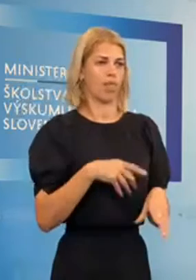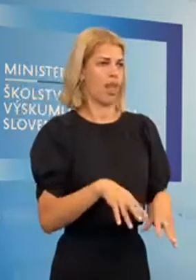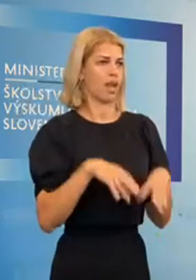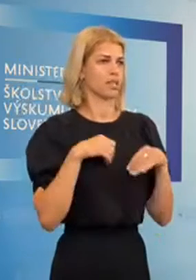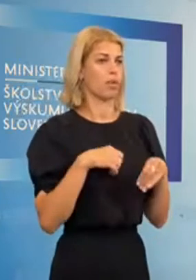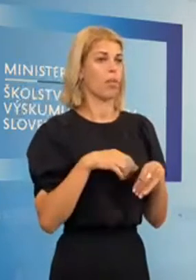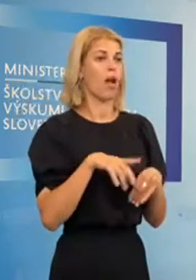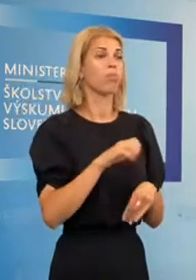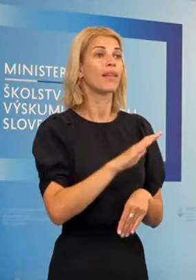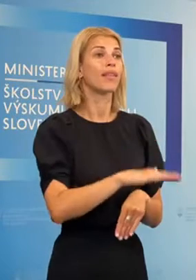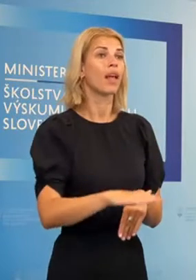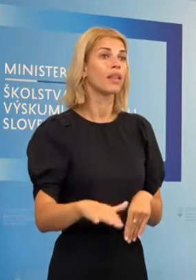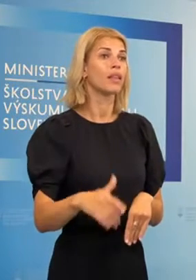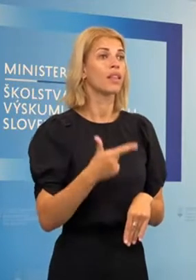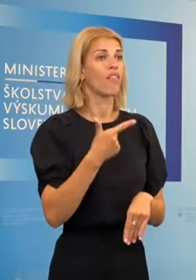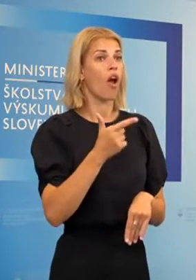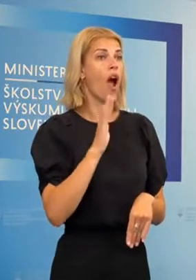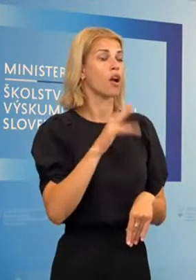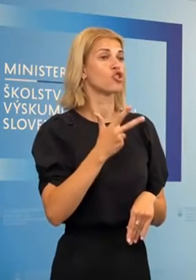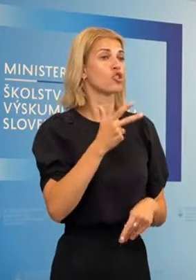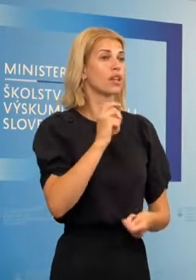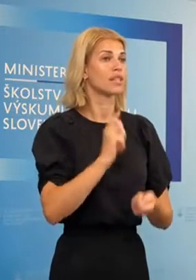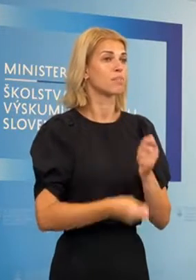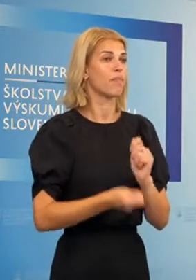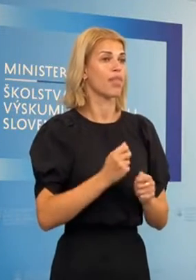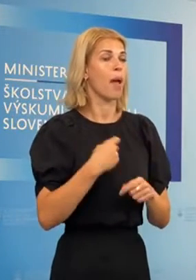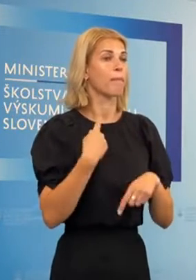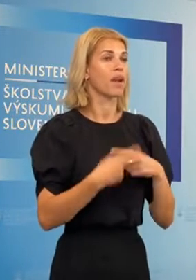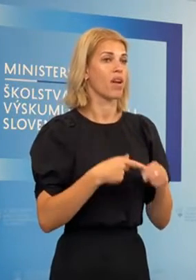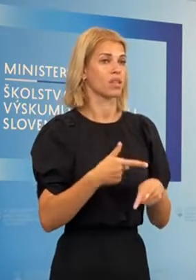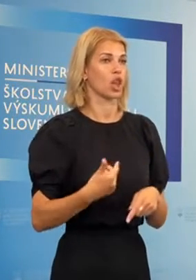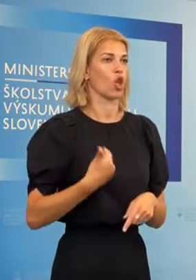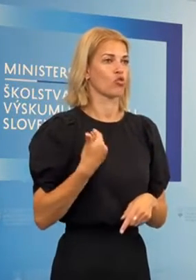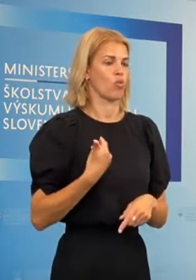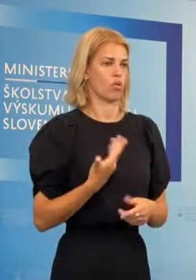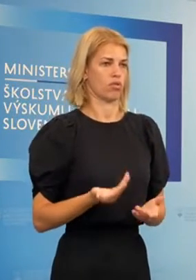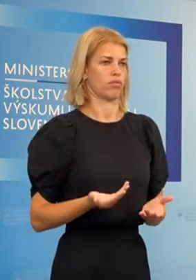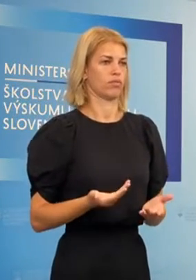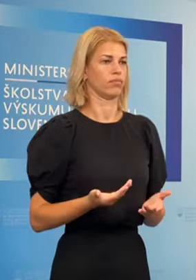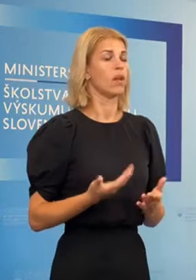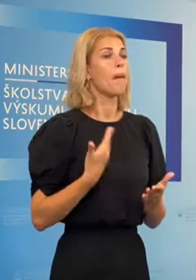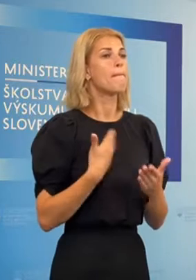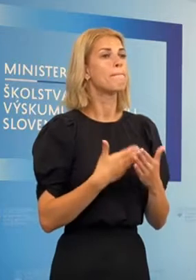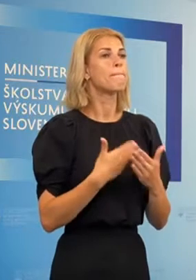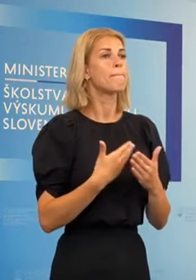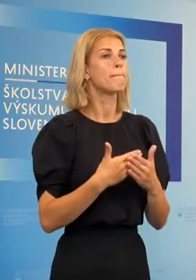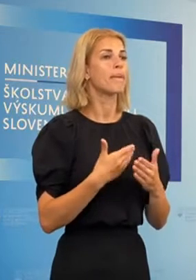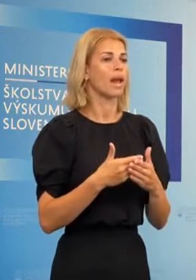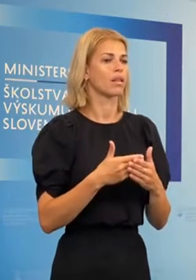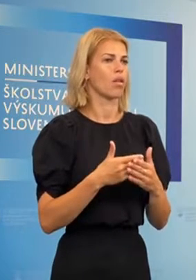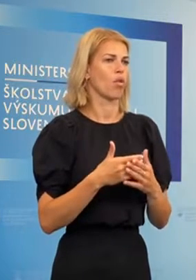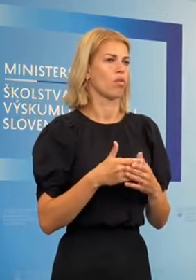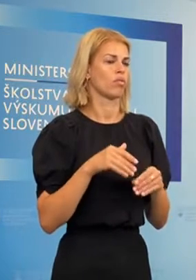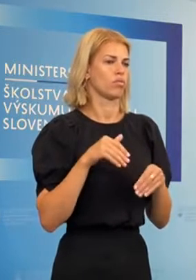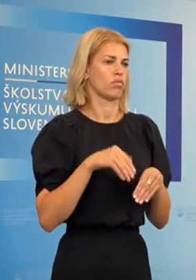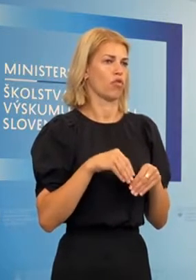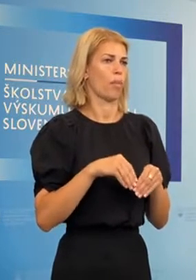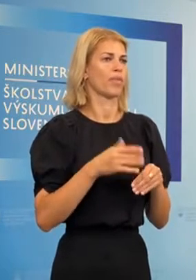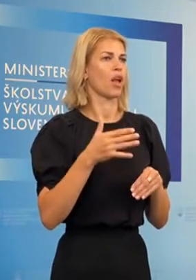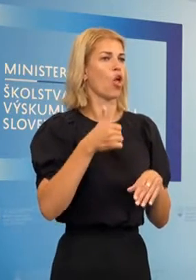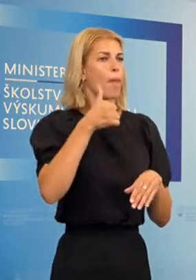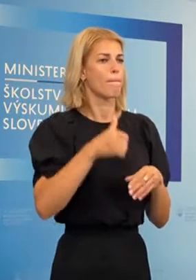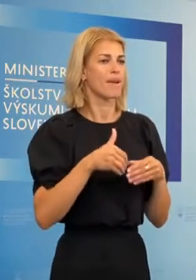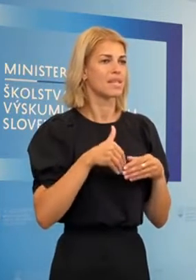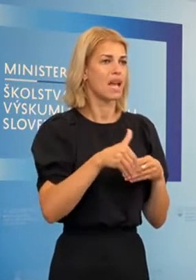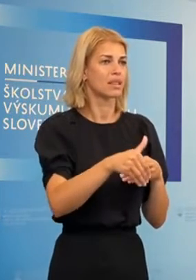chodili dvoj a niekde, až dokonca v trojezmennej prevádzke do škôl. Preto v priebehu následujúcich mesiac